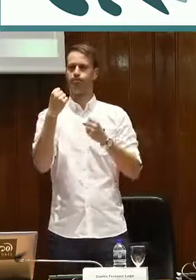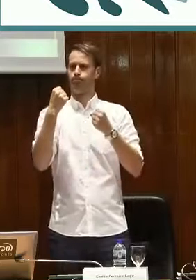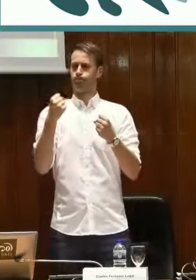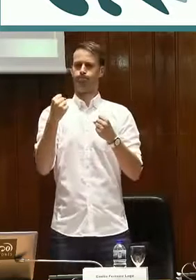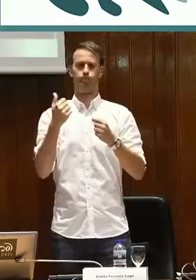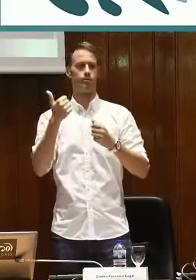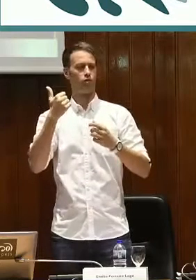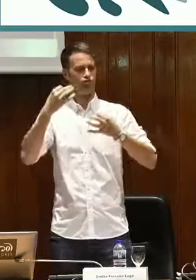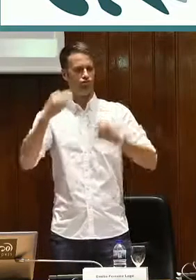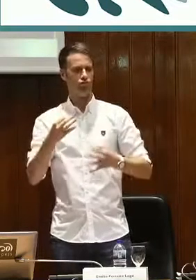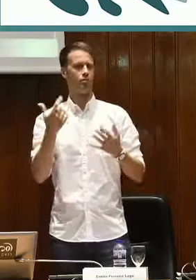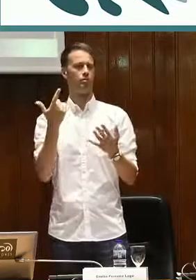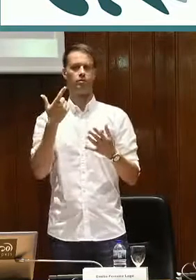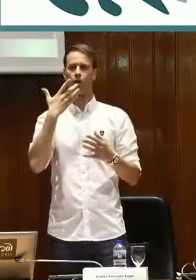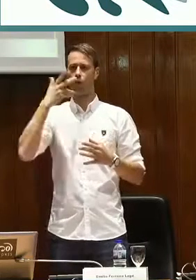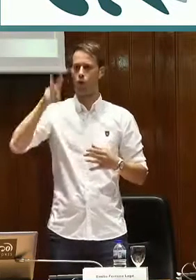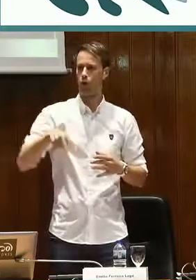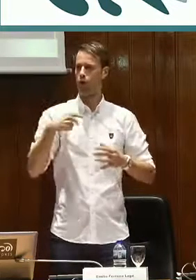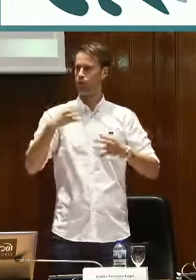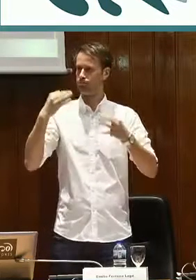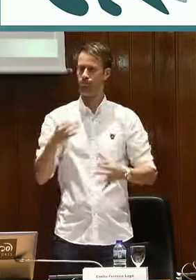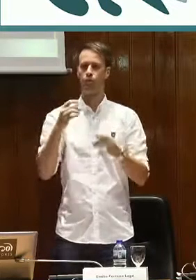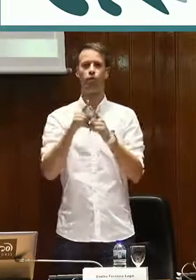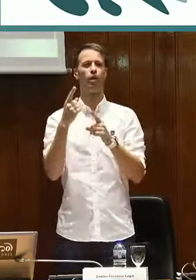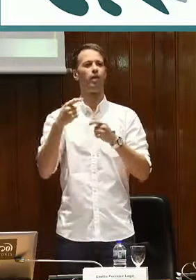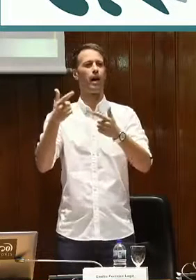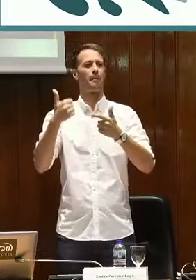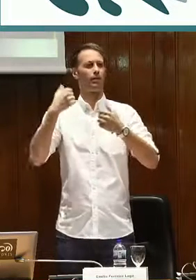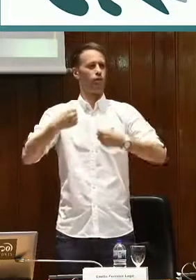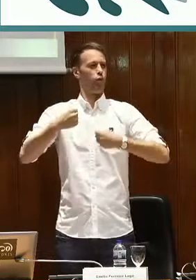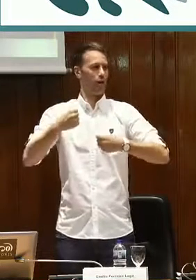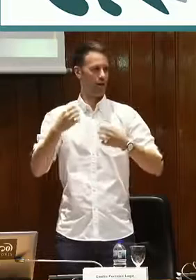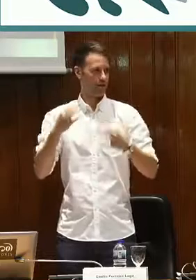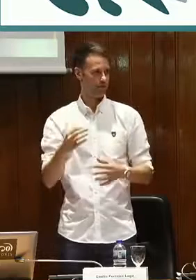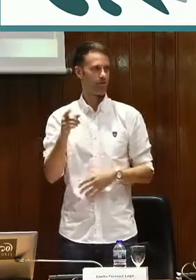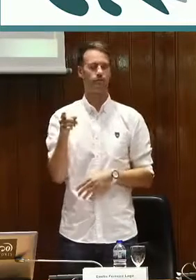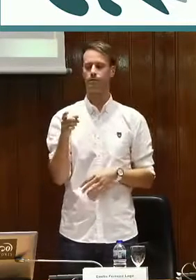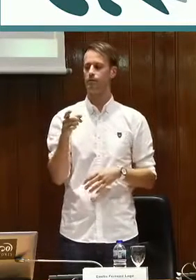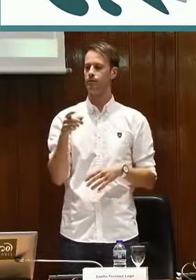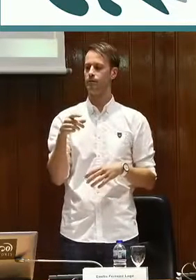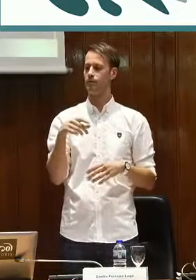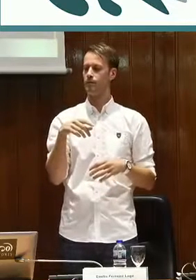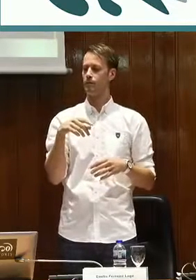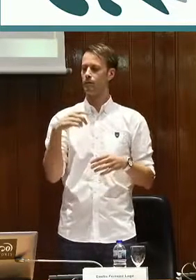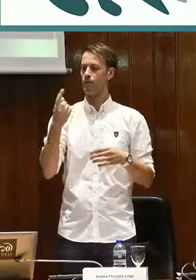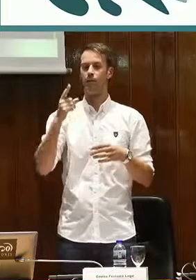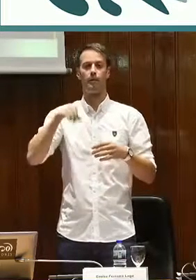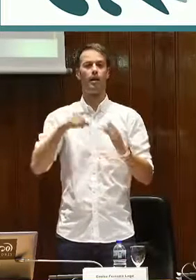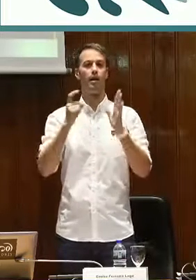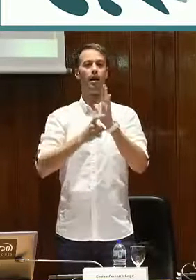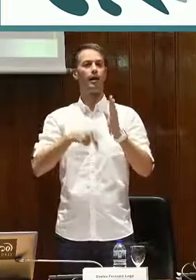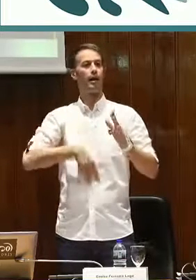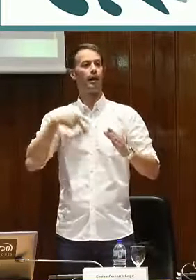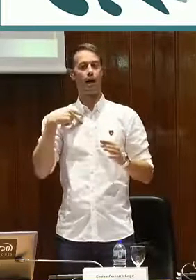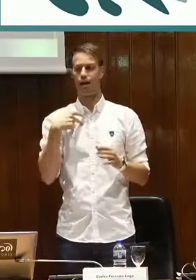Declaración Universal de Acceso a la Vida Cultural, los reconoce de alguna manera y los ratifica y da más fuerza a estos derechos,